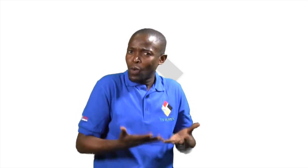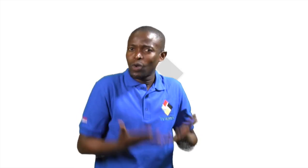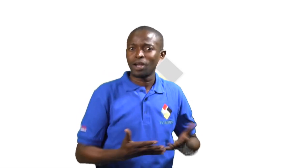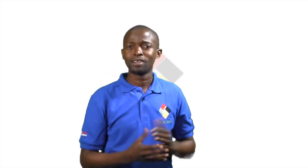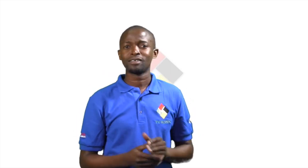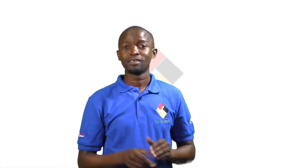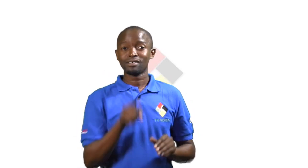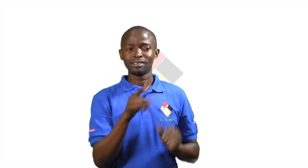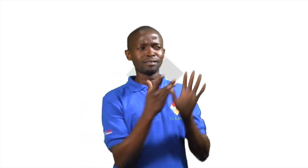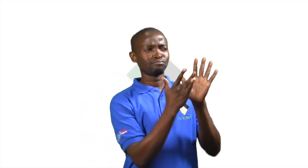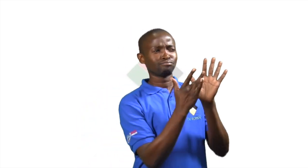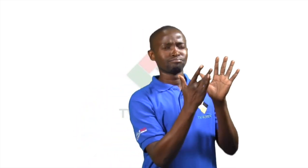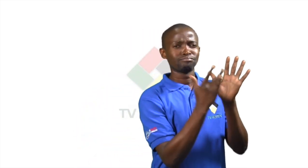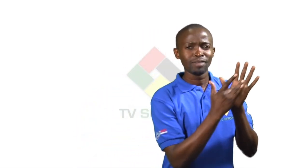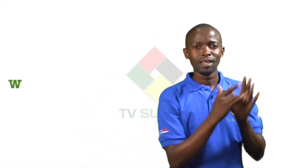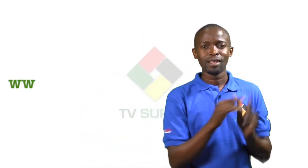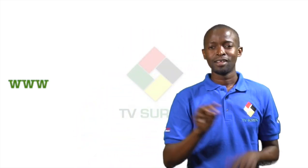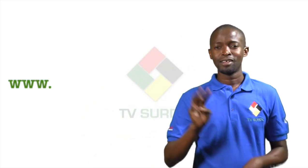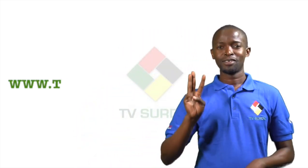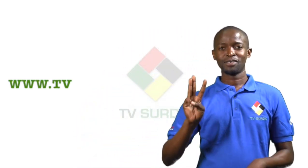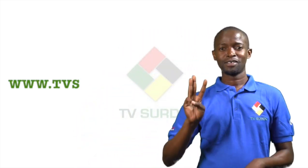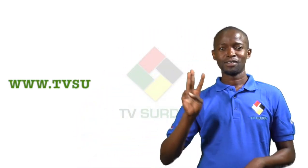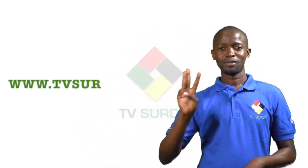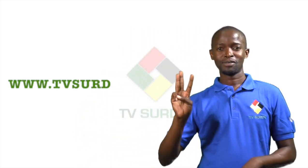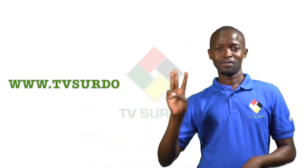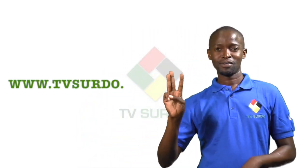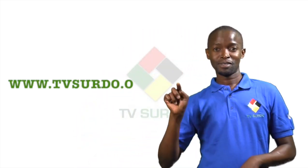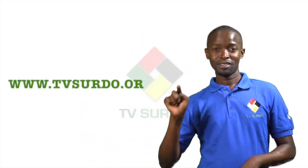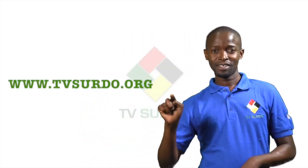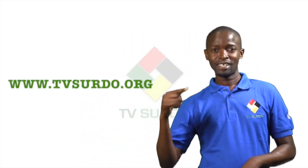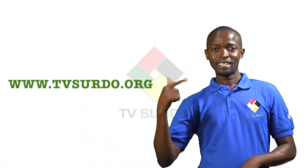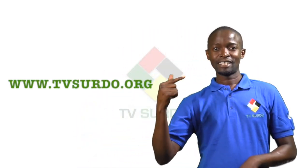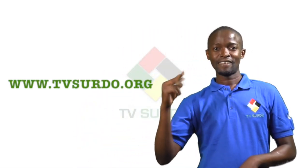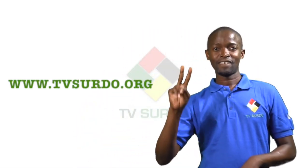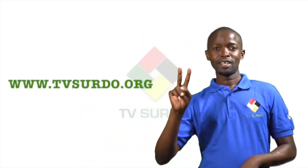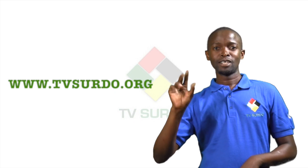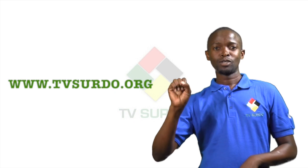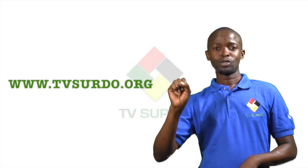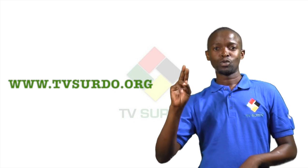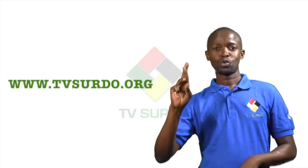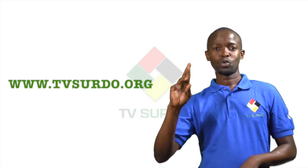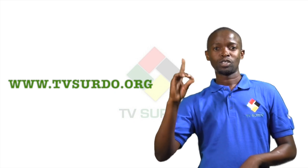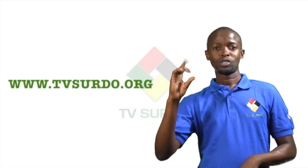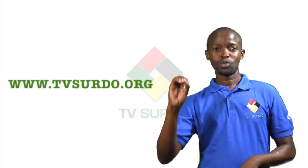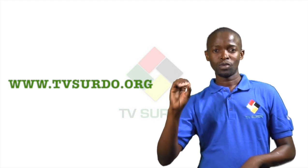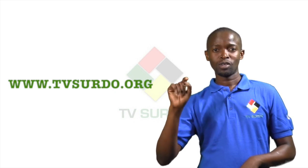agora Aceda já www.tvsurto.org